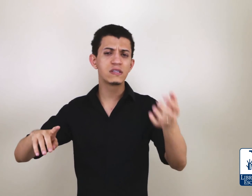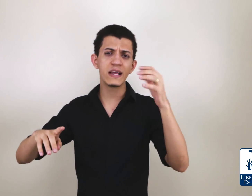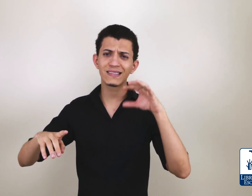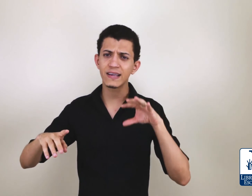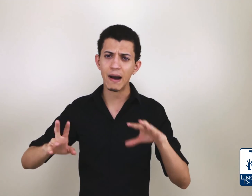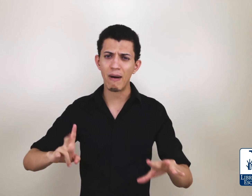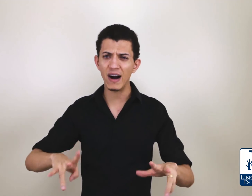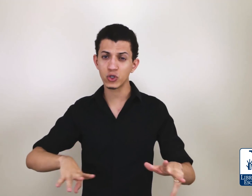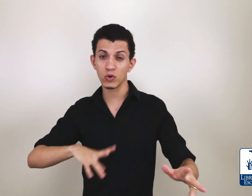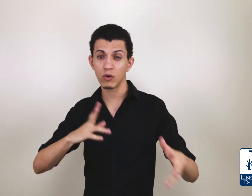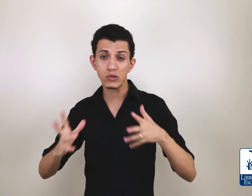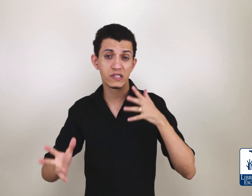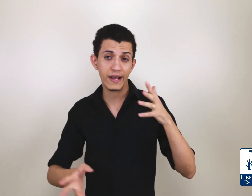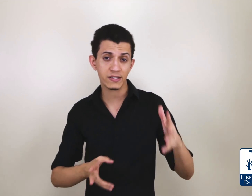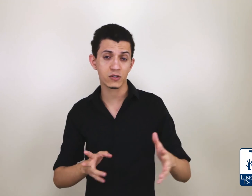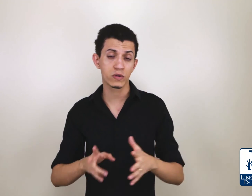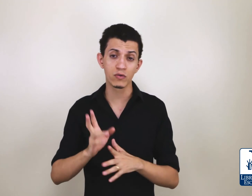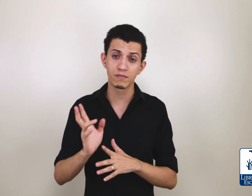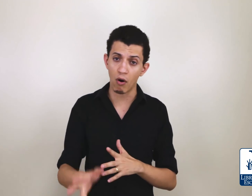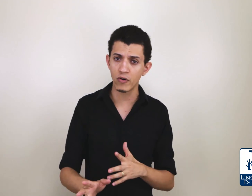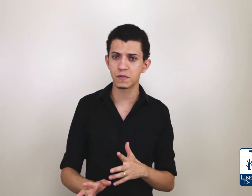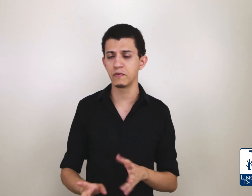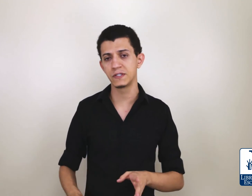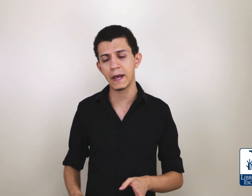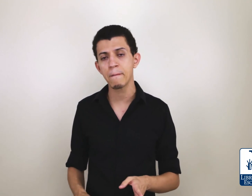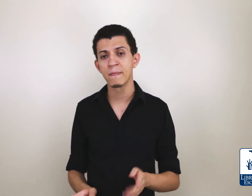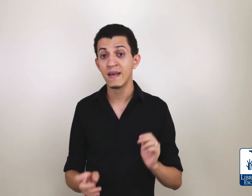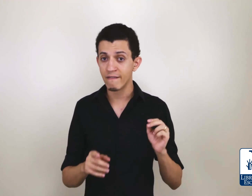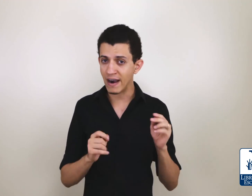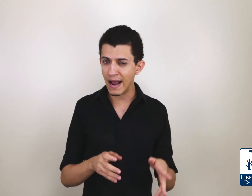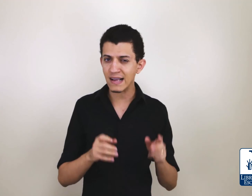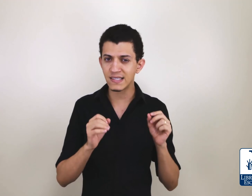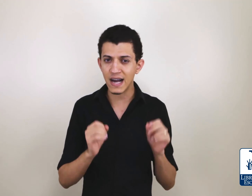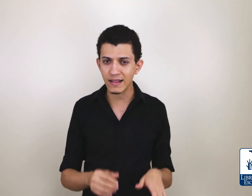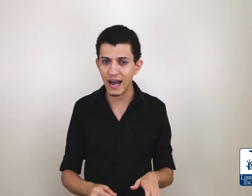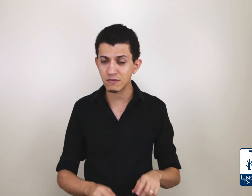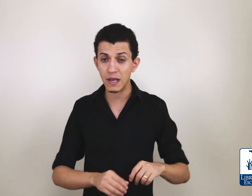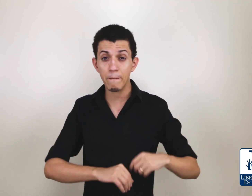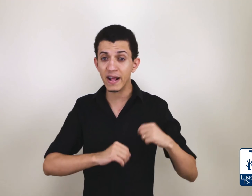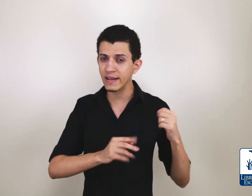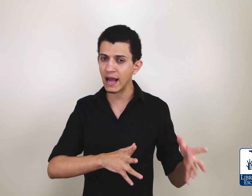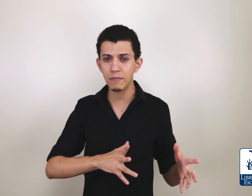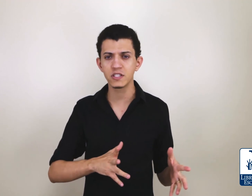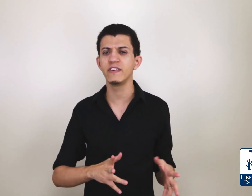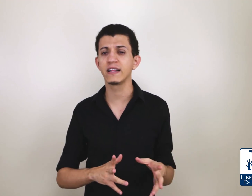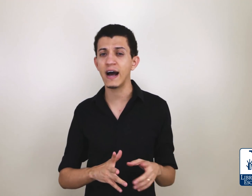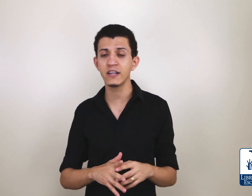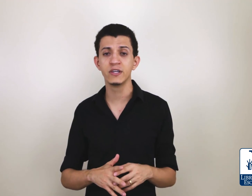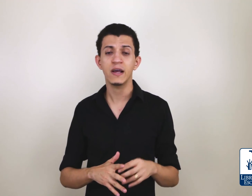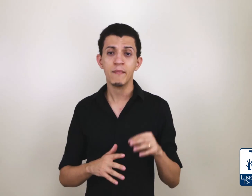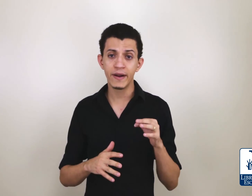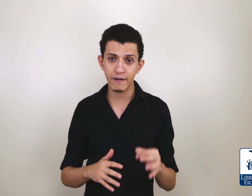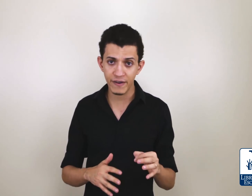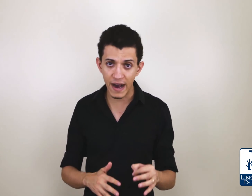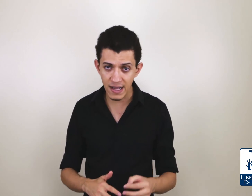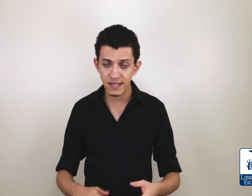links aqui abaixo, conteúdos extras, conteúdos bônus para você, vai lá, se cadastra, para aprender a Libras de Verdade, de maneira eficaz.